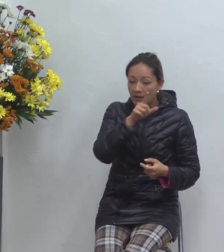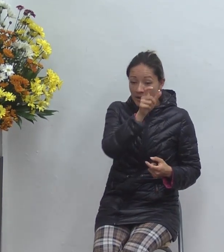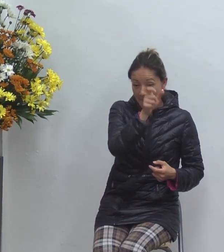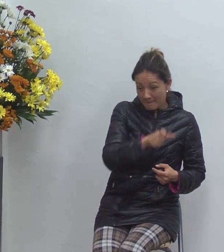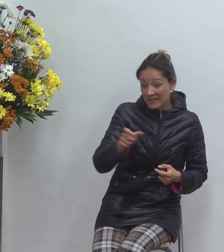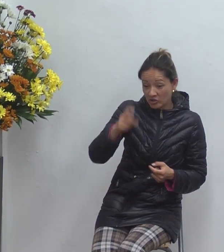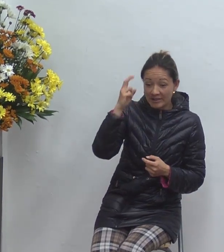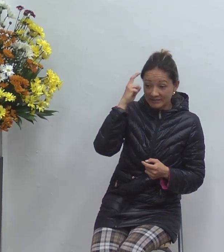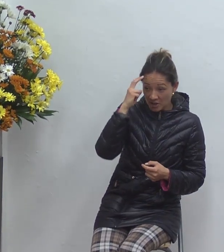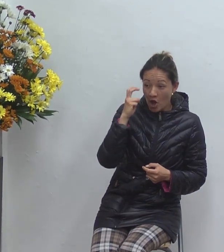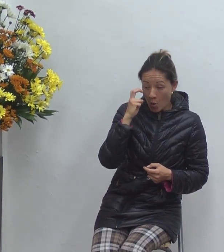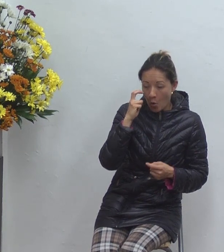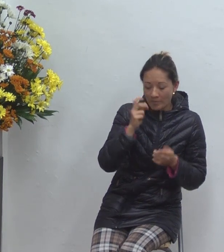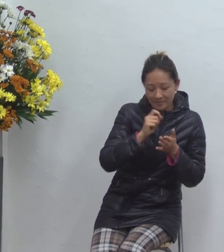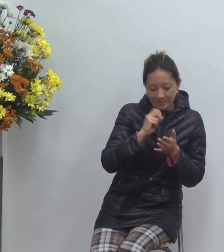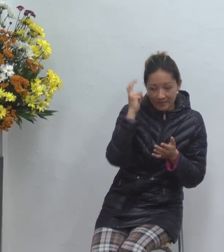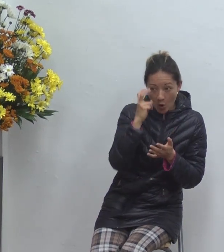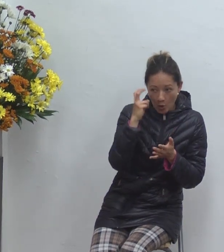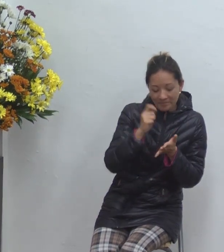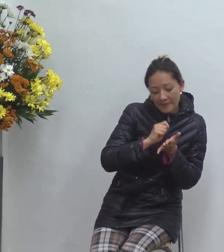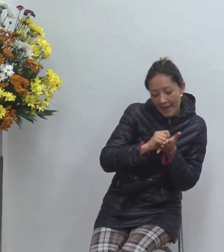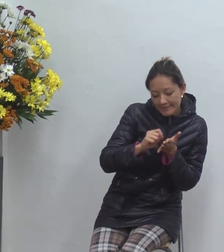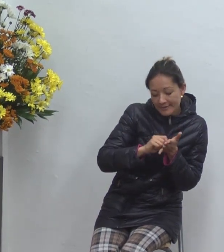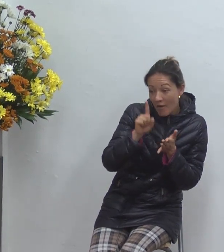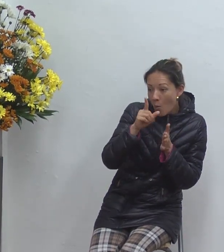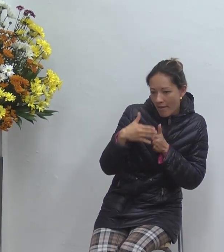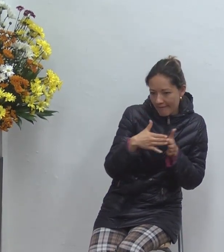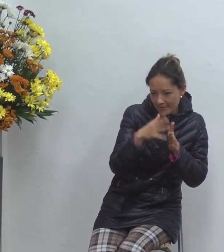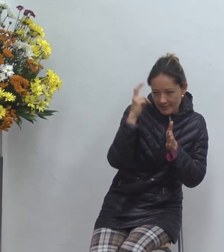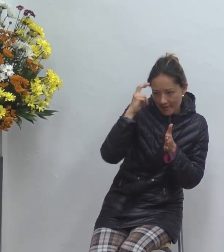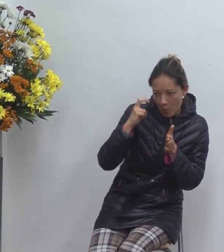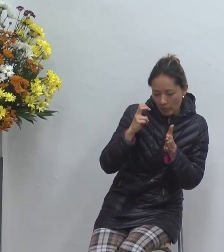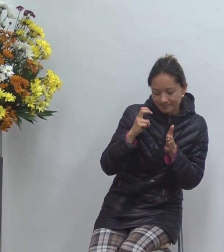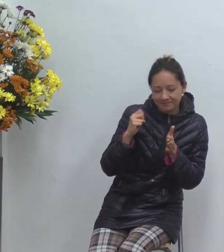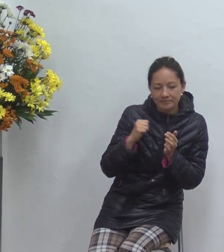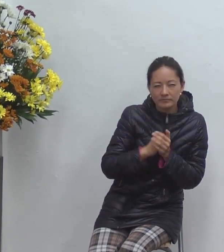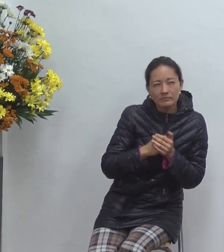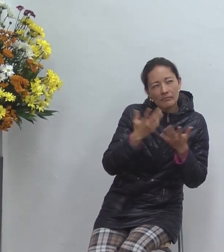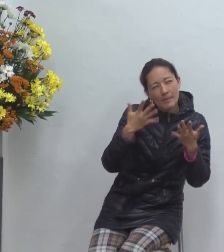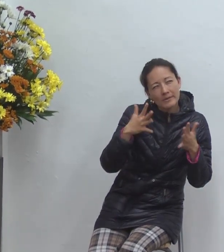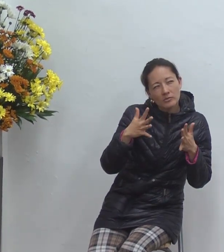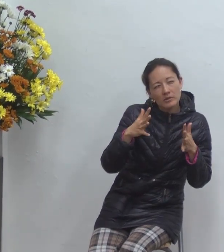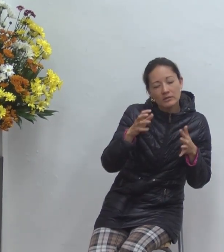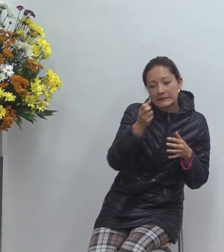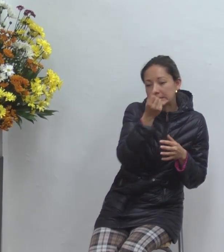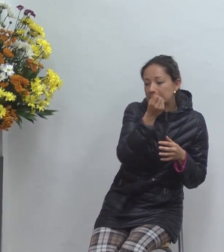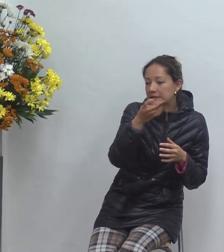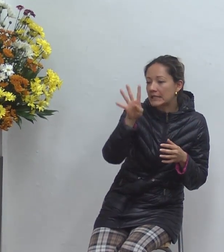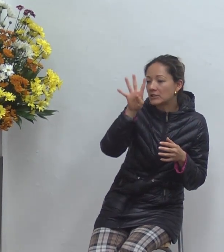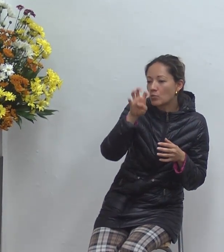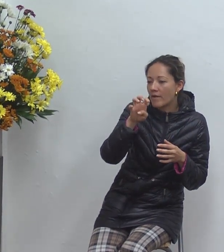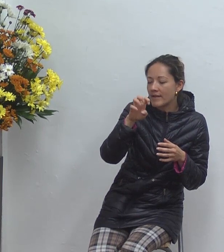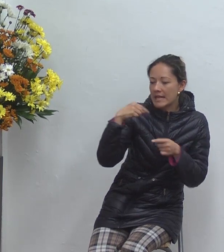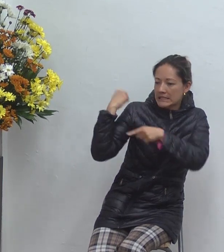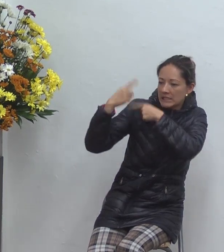si no